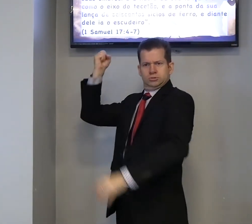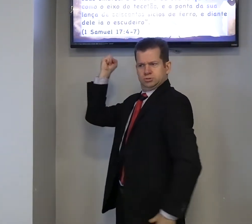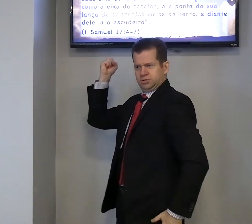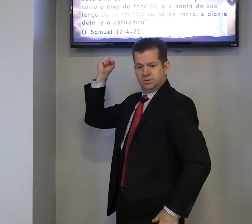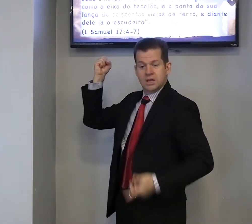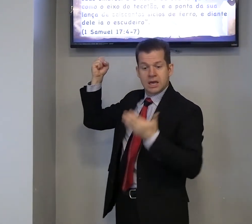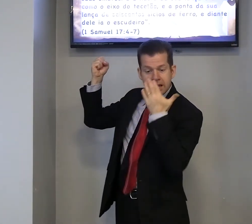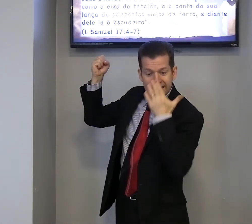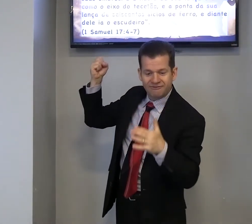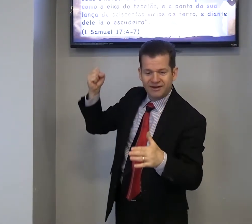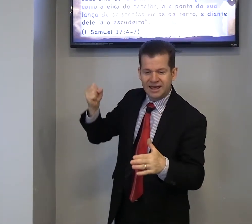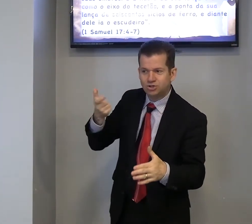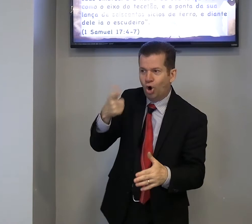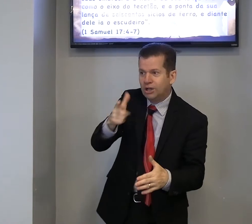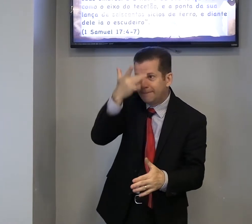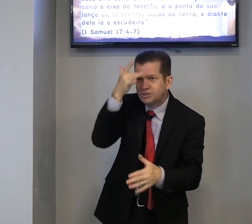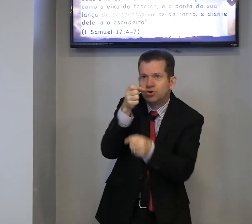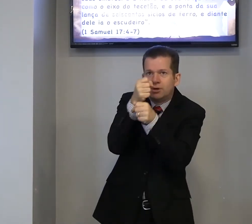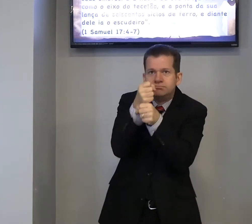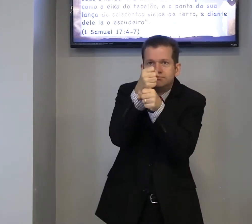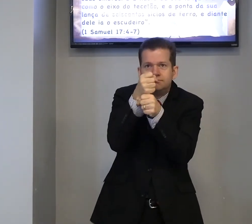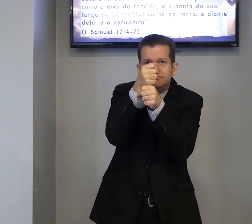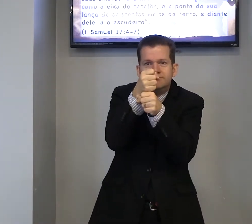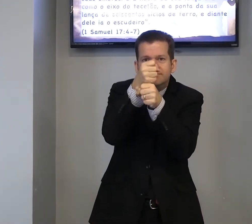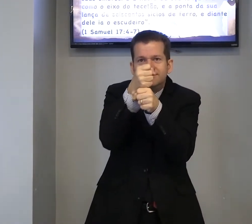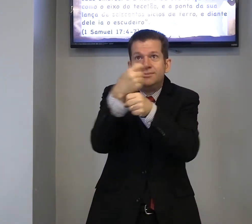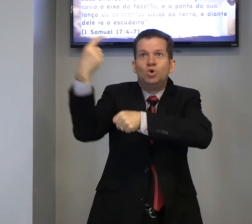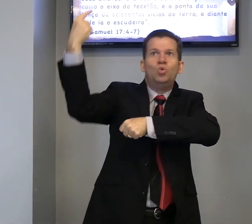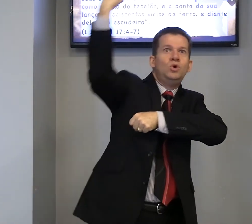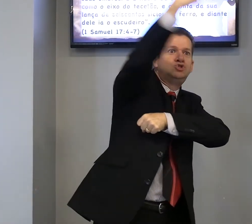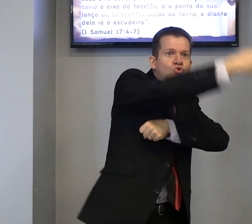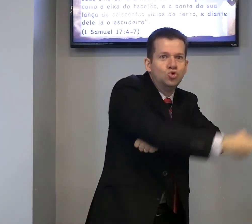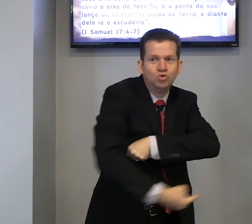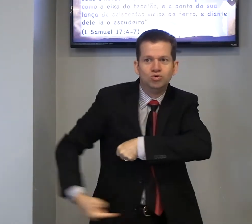e, na frente, outra pessoa, um escudo,